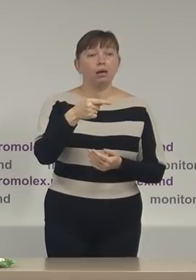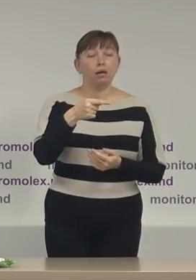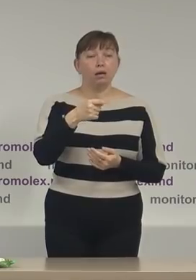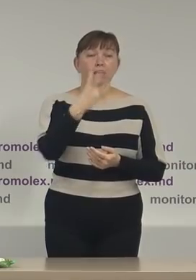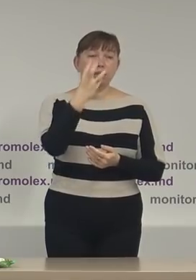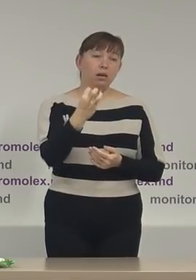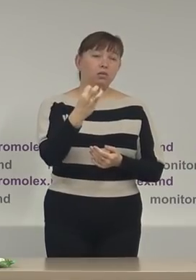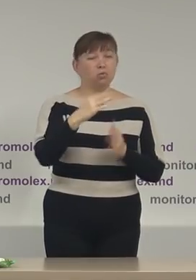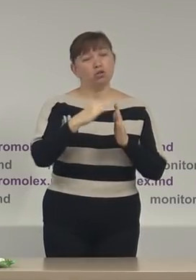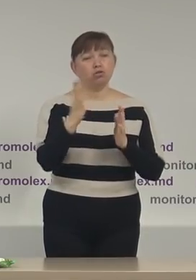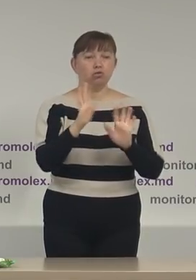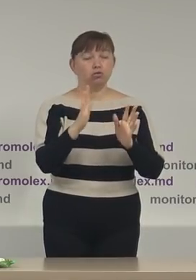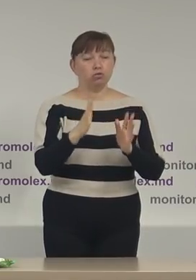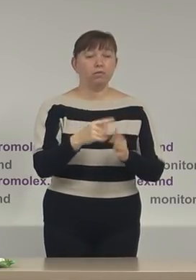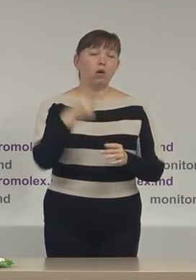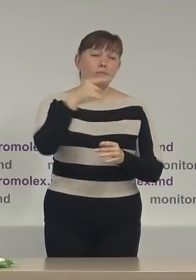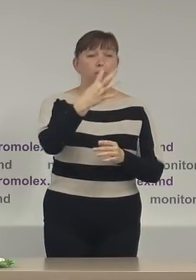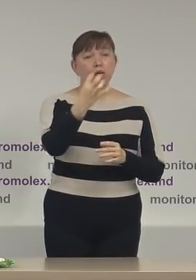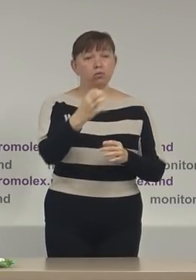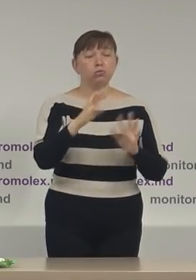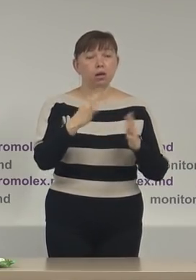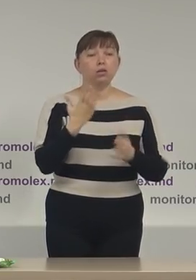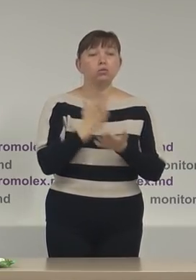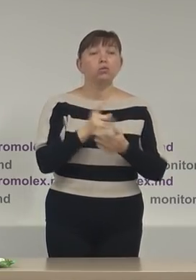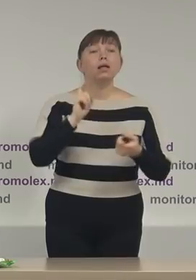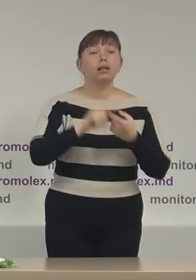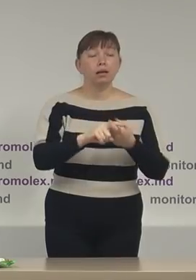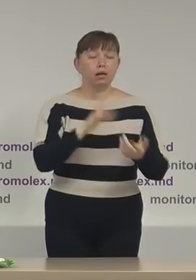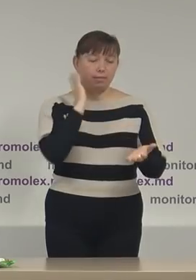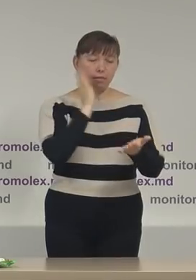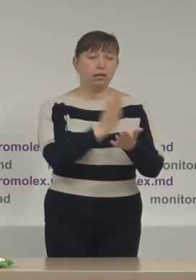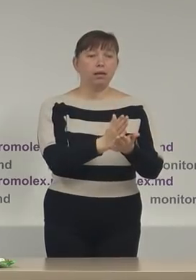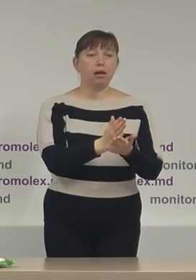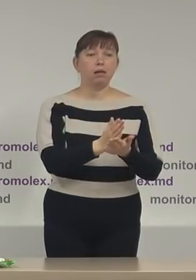1300 și ceva 1400 de cazuri sunt legate direct cu